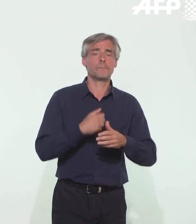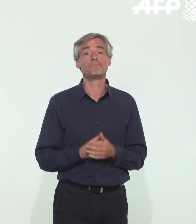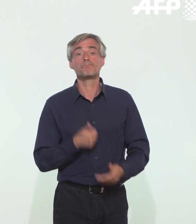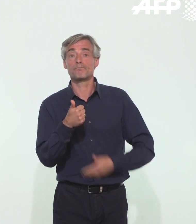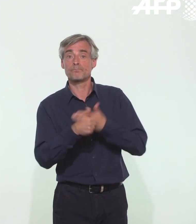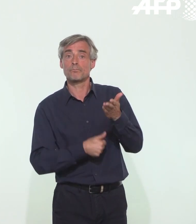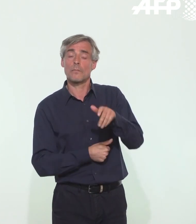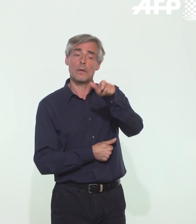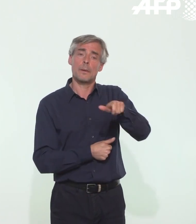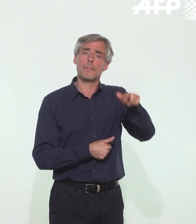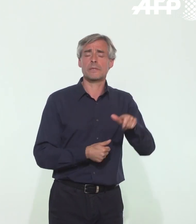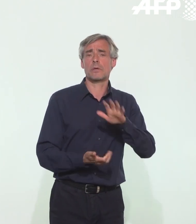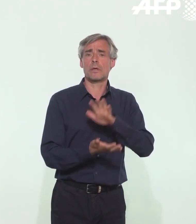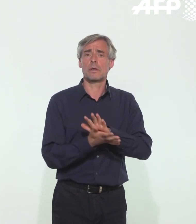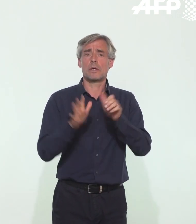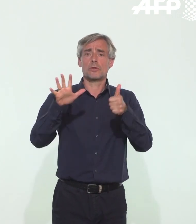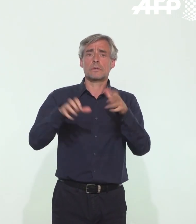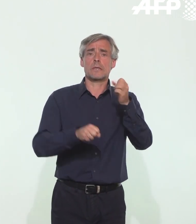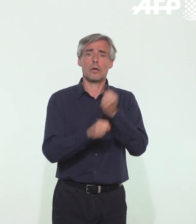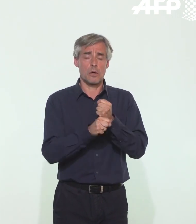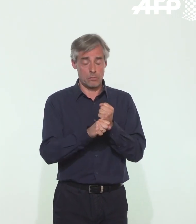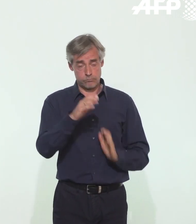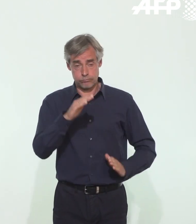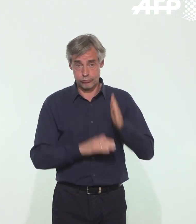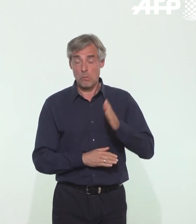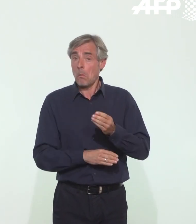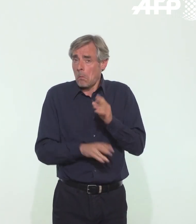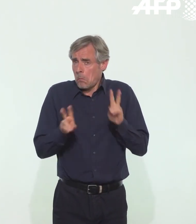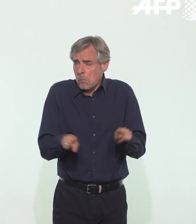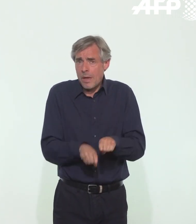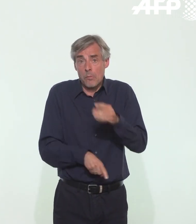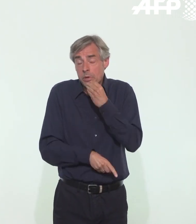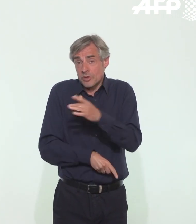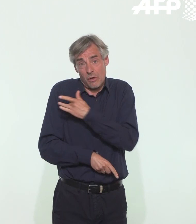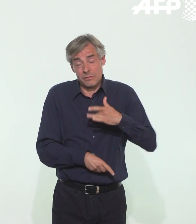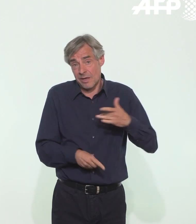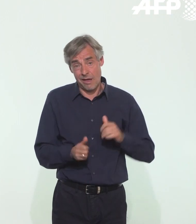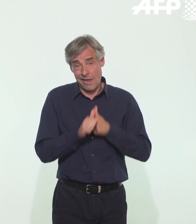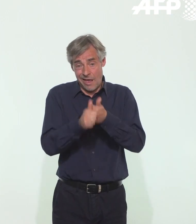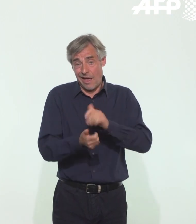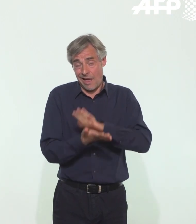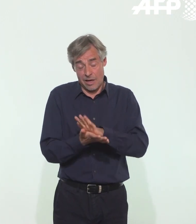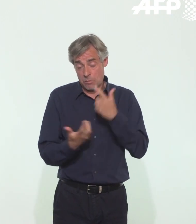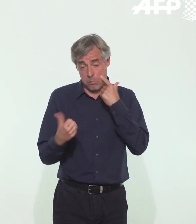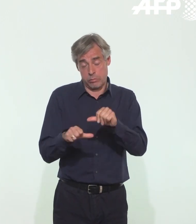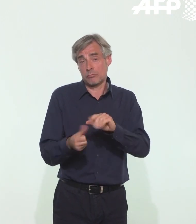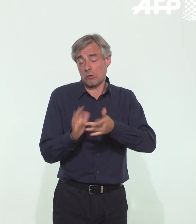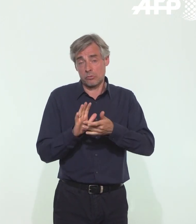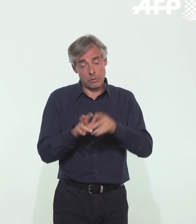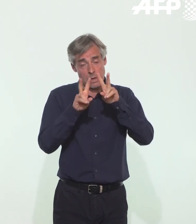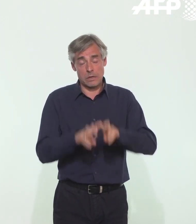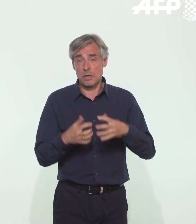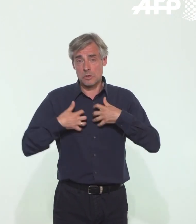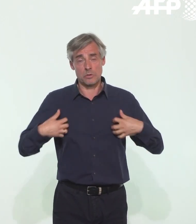Les personnes de plus de 65 ans, même en bonne santé, il y a un effet lié à l'âge, évident, dans toutes les analyses